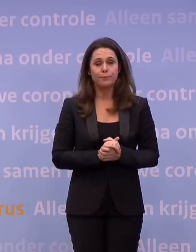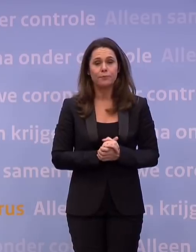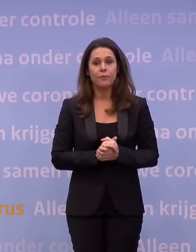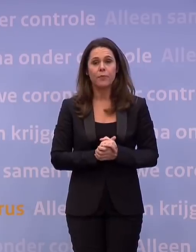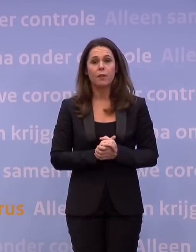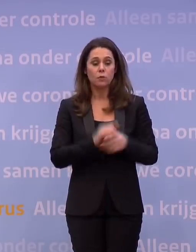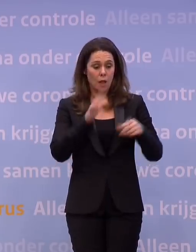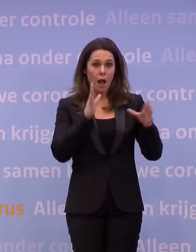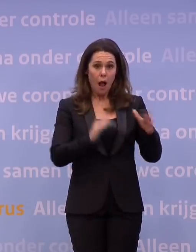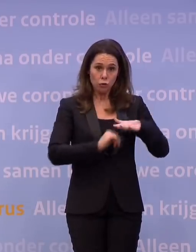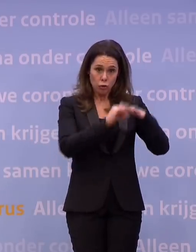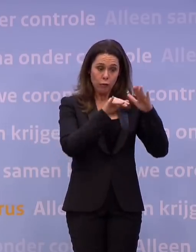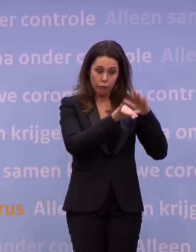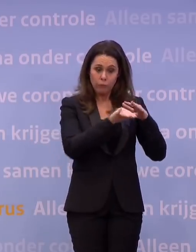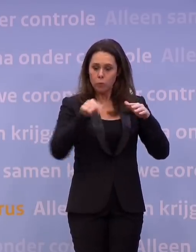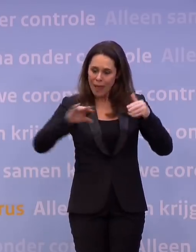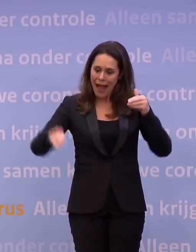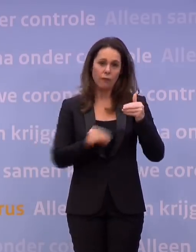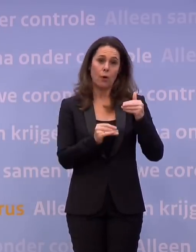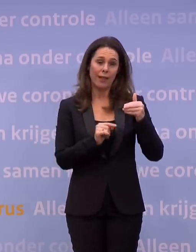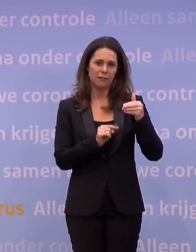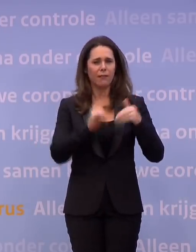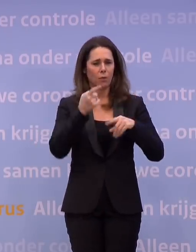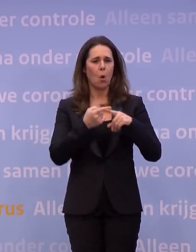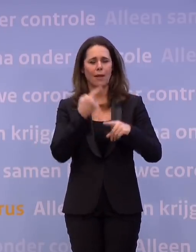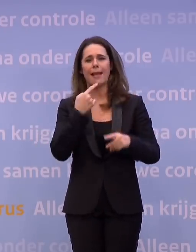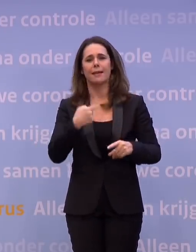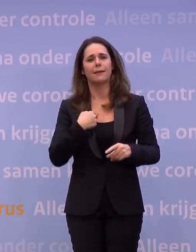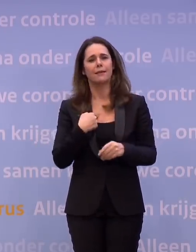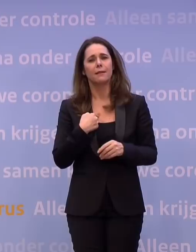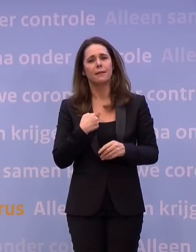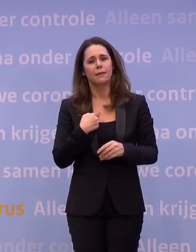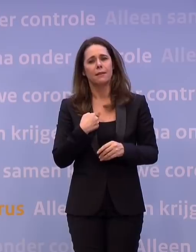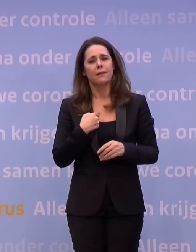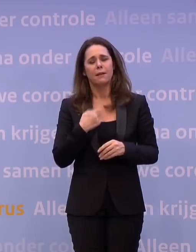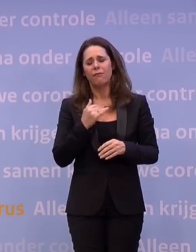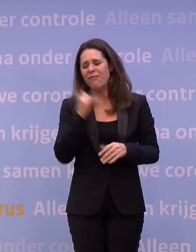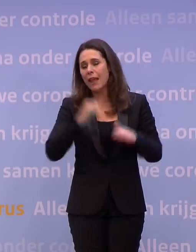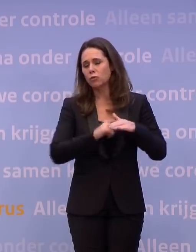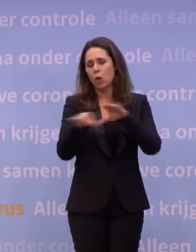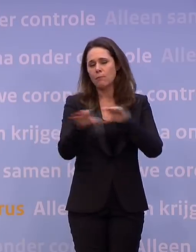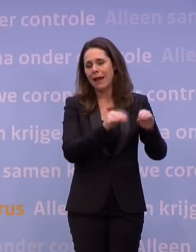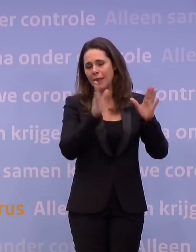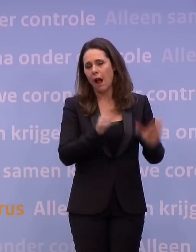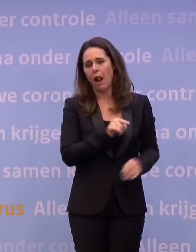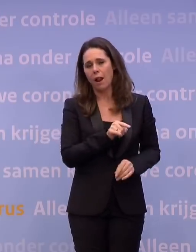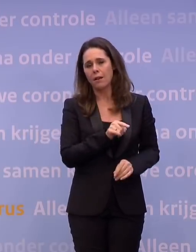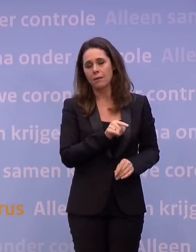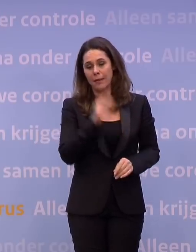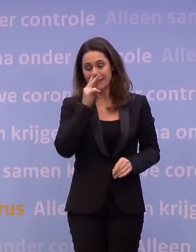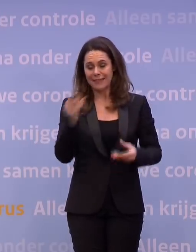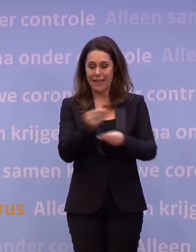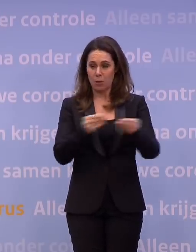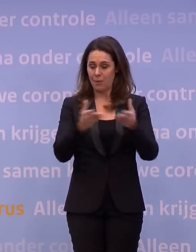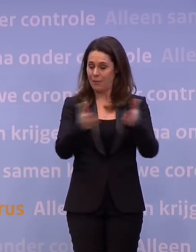dat is aanvullend op wat er steun is, zeg ik nog maar een keer. Want er zijn natuurlijk al heel veel steunmaatregelen. Maar je ziet gewoon nu, breedte in de economie,